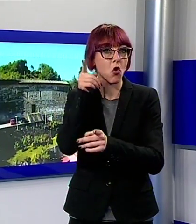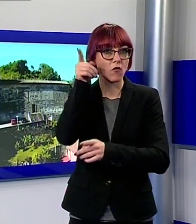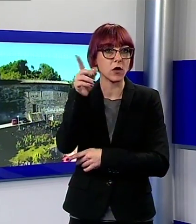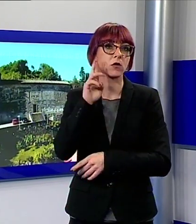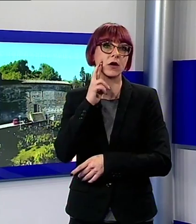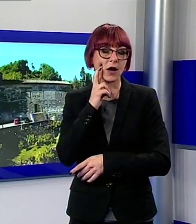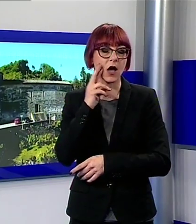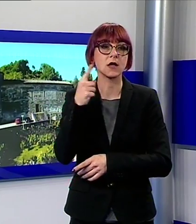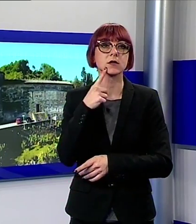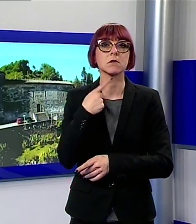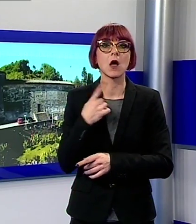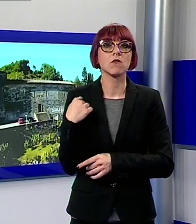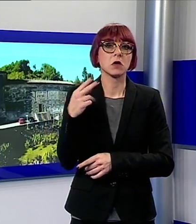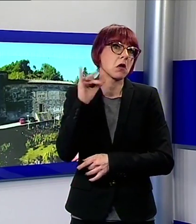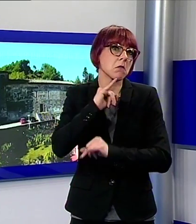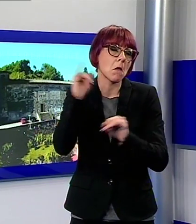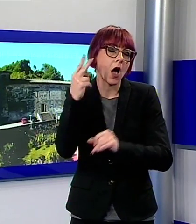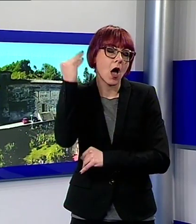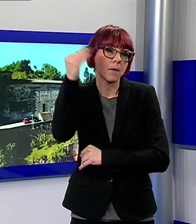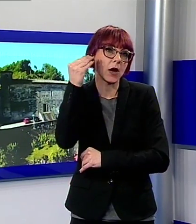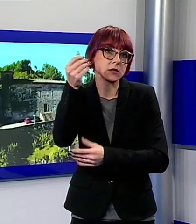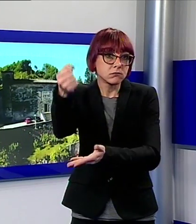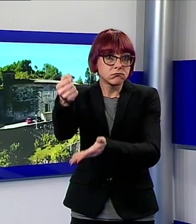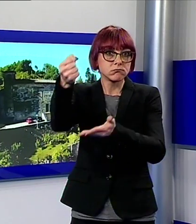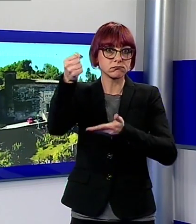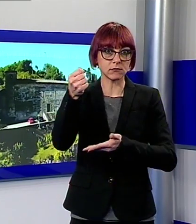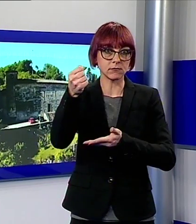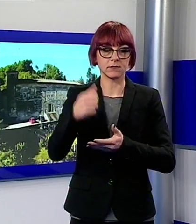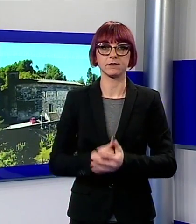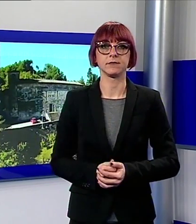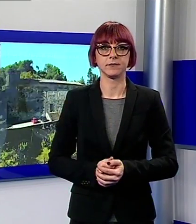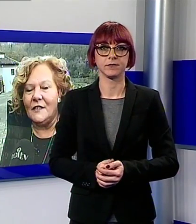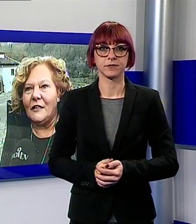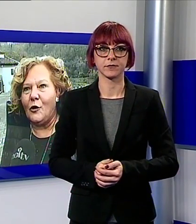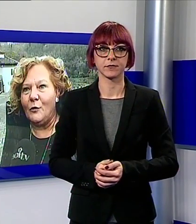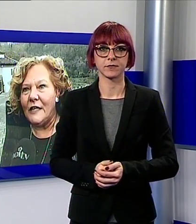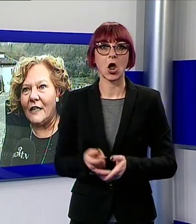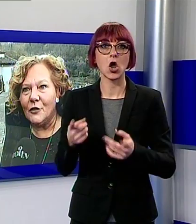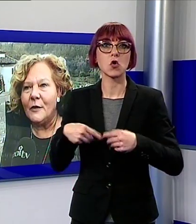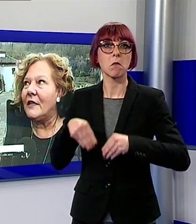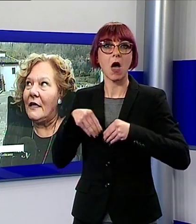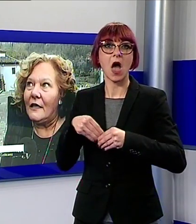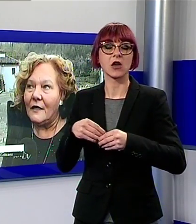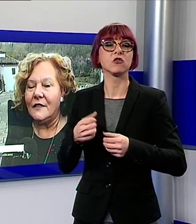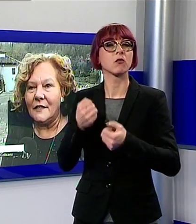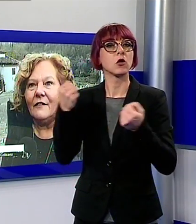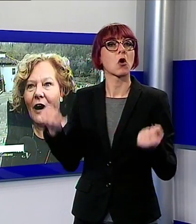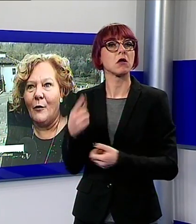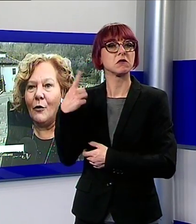pensato che la loro richiesta venisse accolta e finanziata Abbiamo aderito a questa iniziativa del Comitato perché ritenevamo